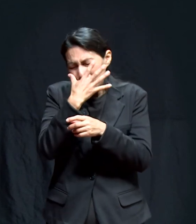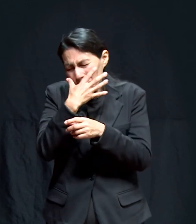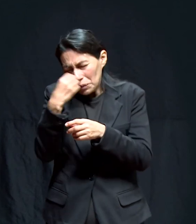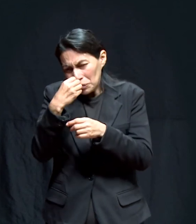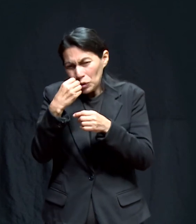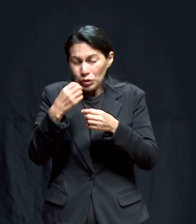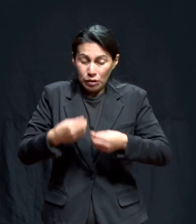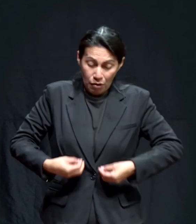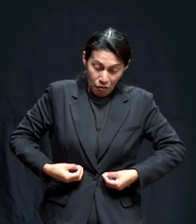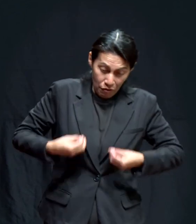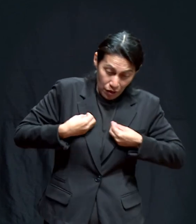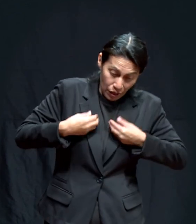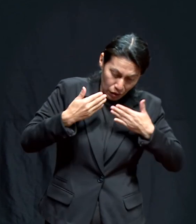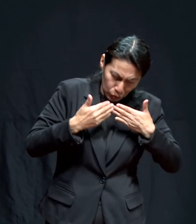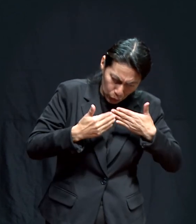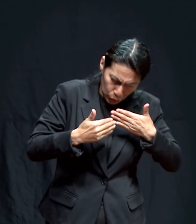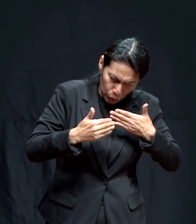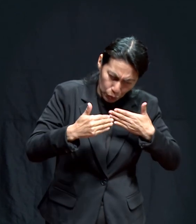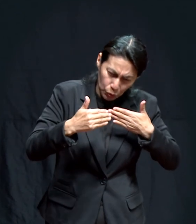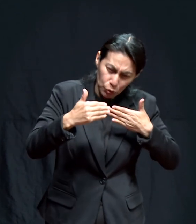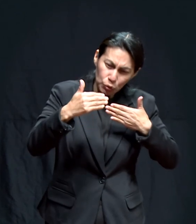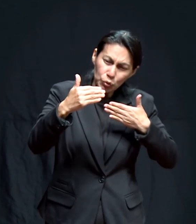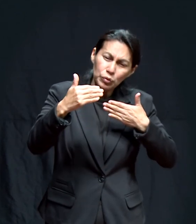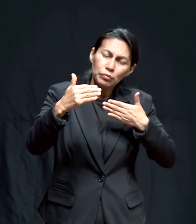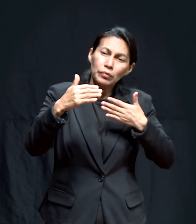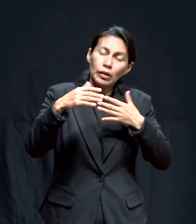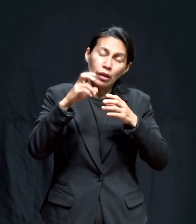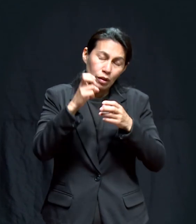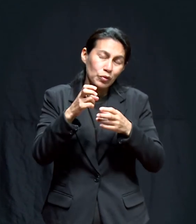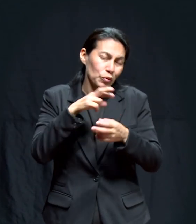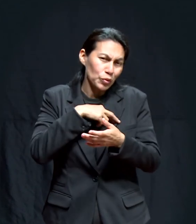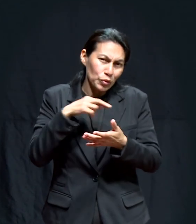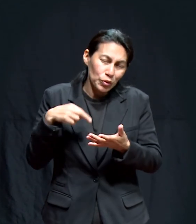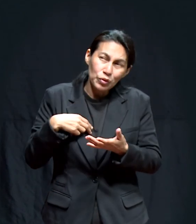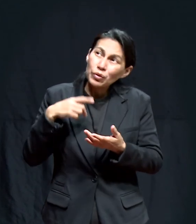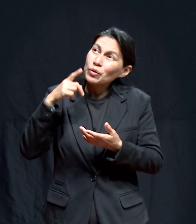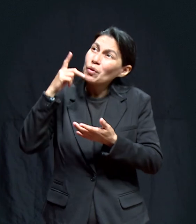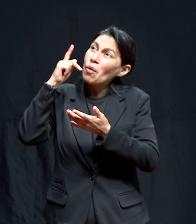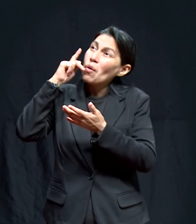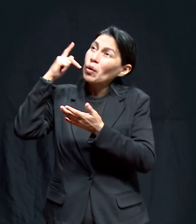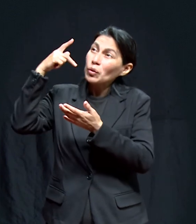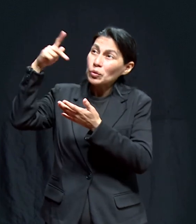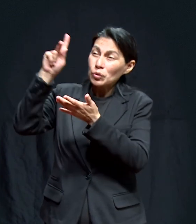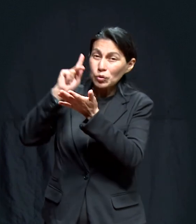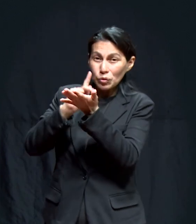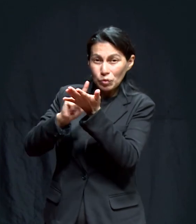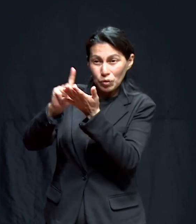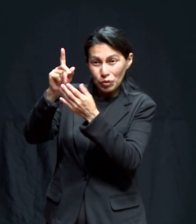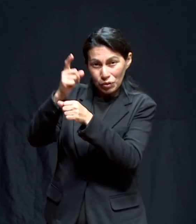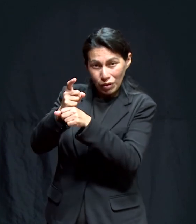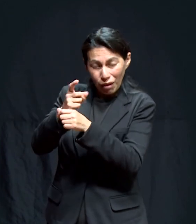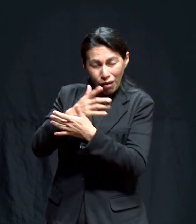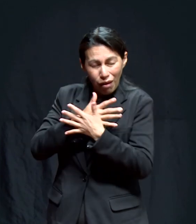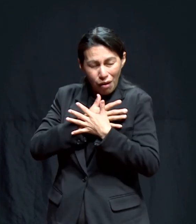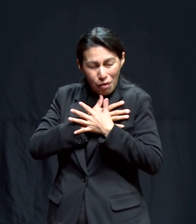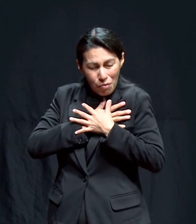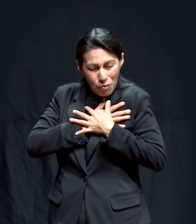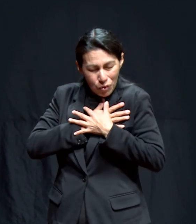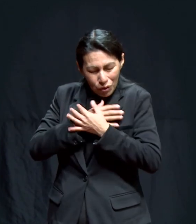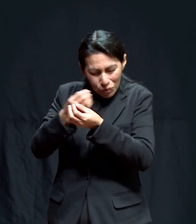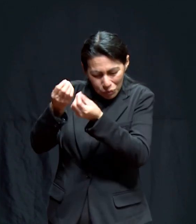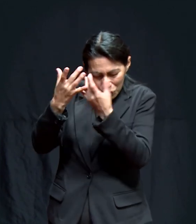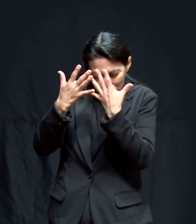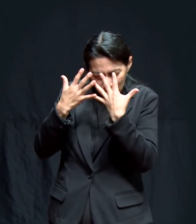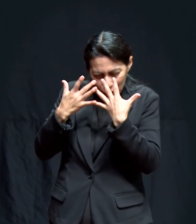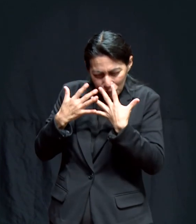se prolonga toda la vida y nuestra vida llega a ser el simple desenvolvimiento de su voluntad amorosa